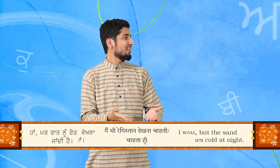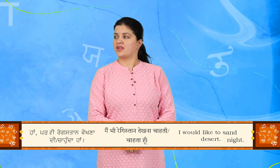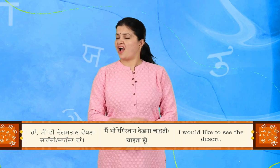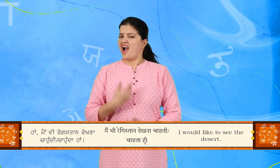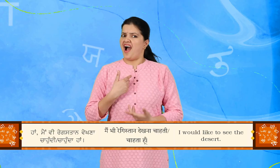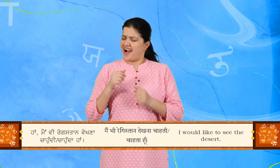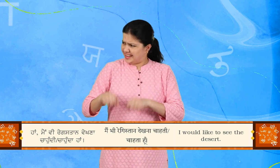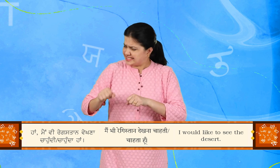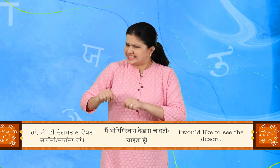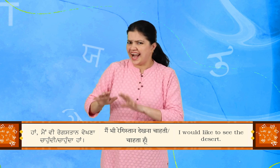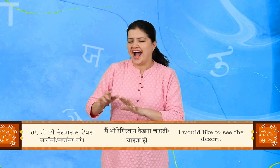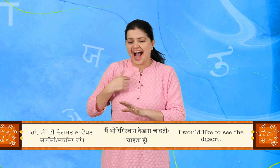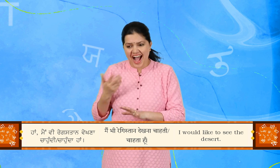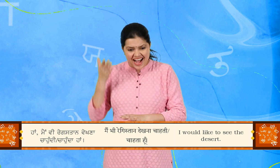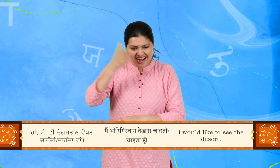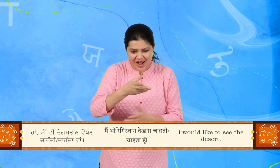हाँ, मैं भी रेगिस्तान वेखना चाहूंदी है